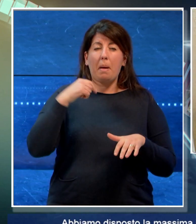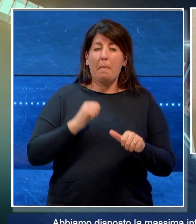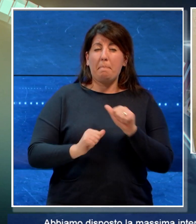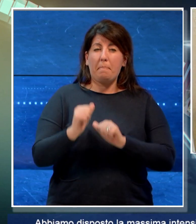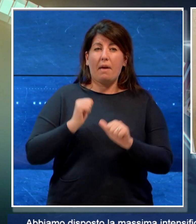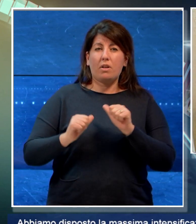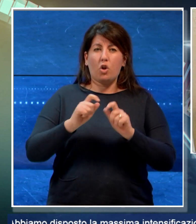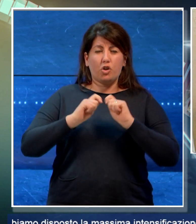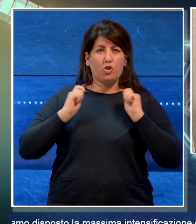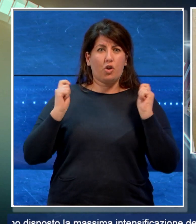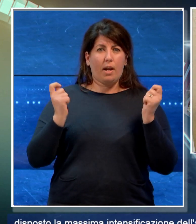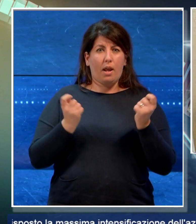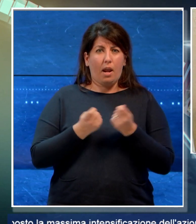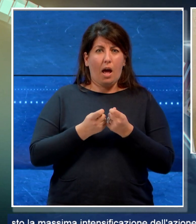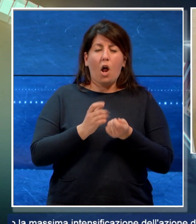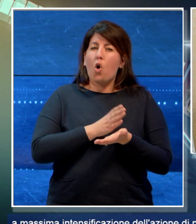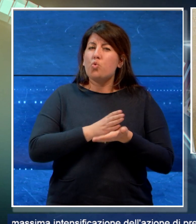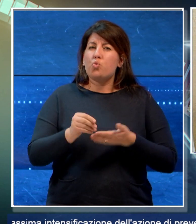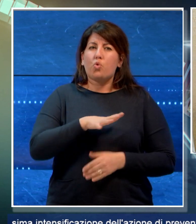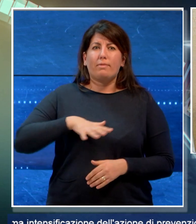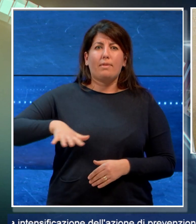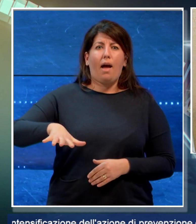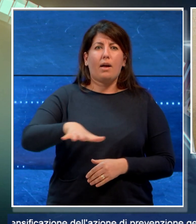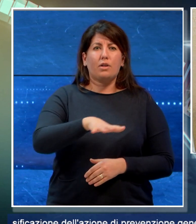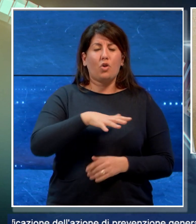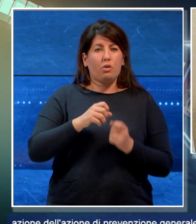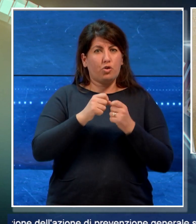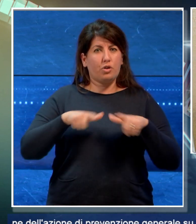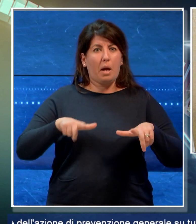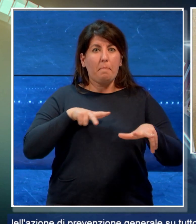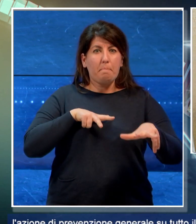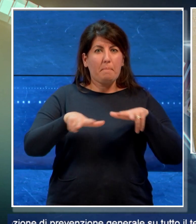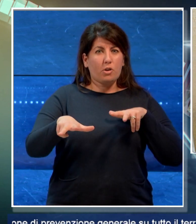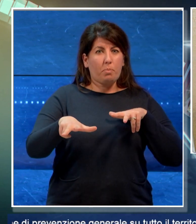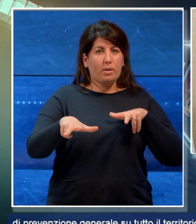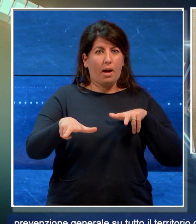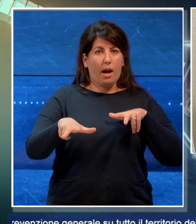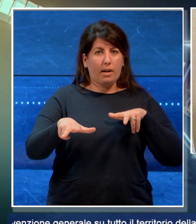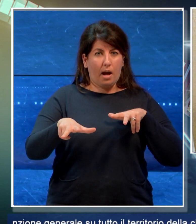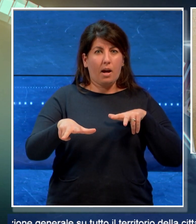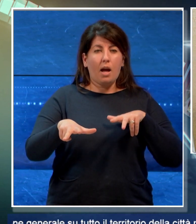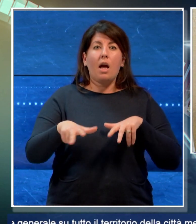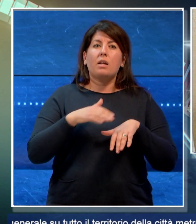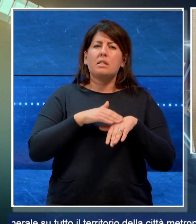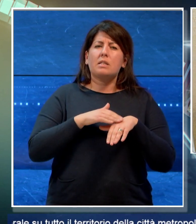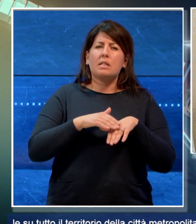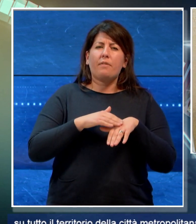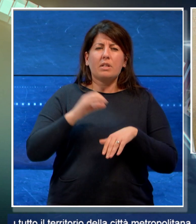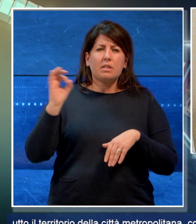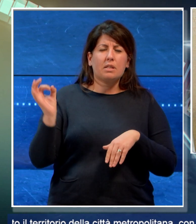generale su tutto il territorio della città metropolitana con servizi